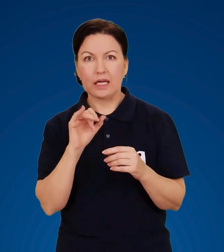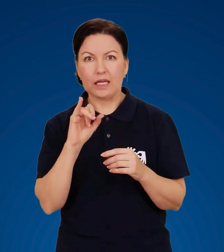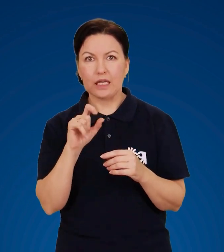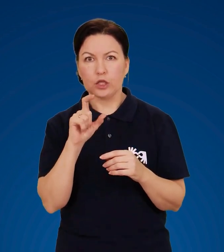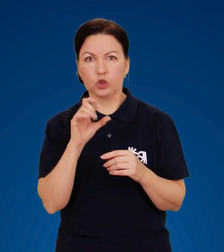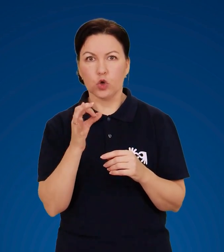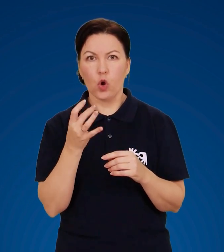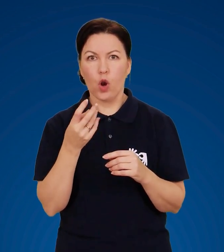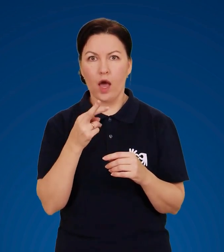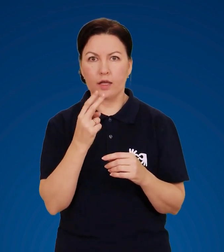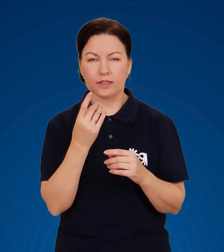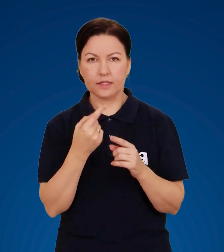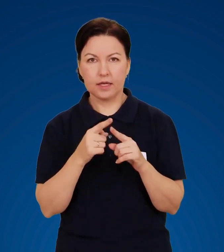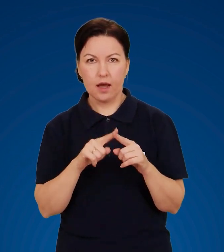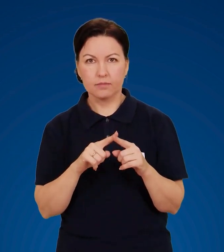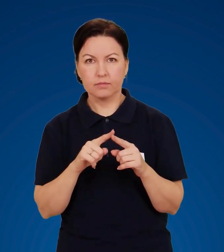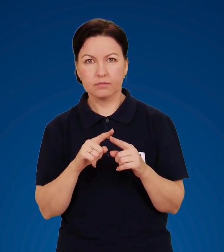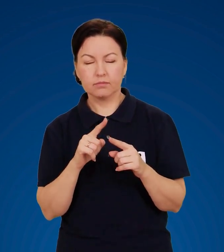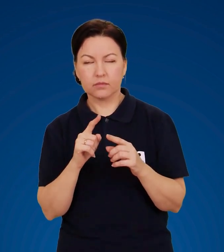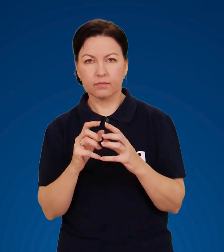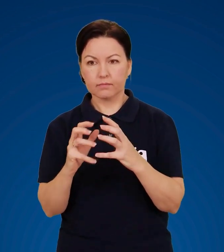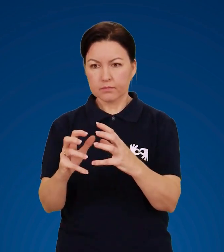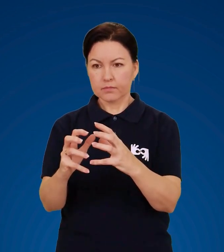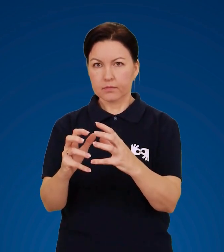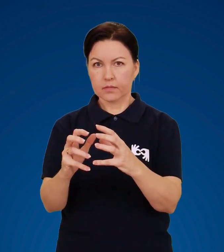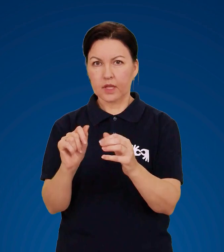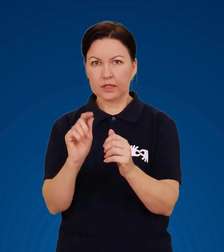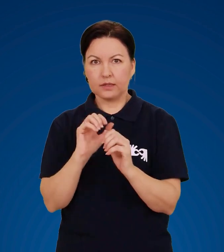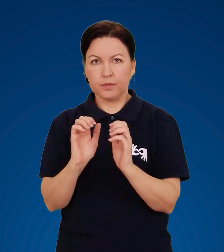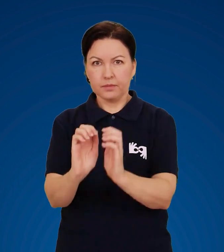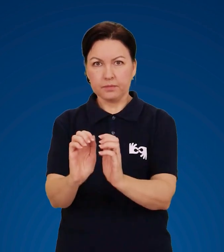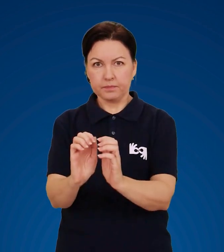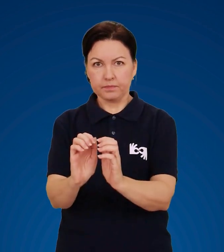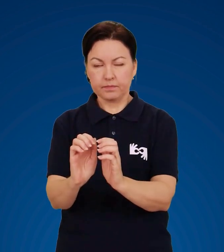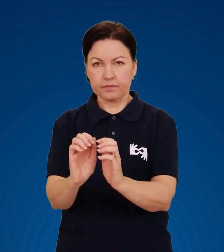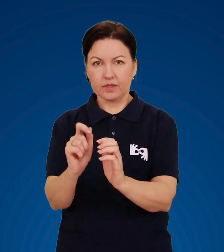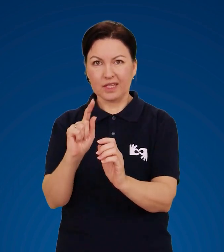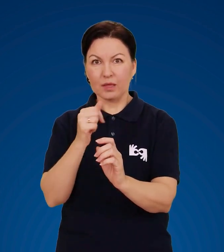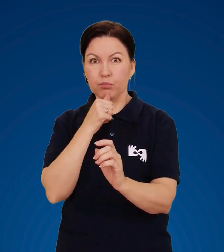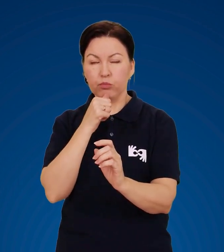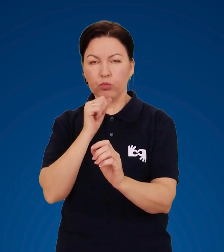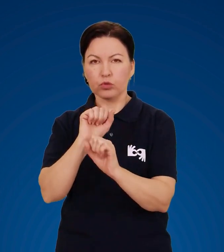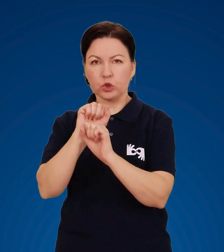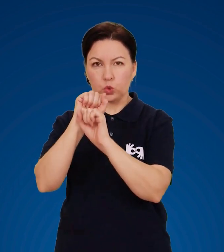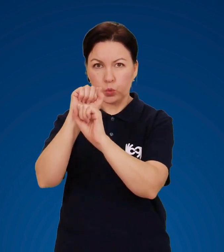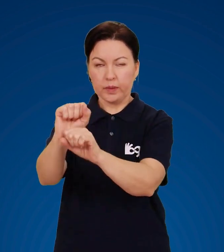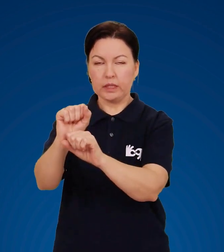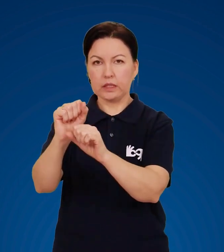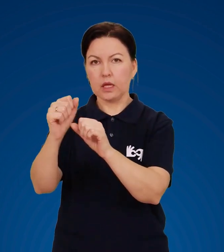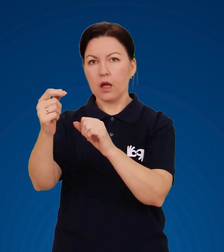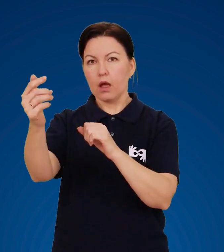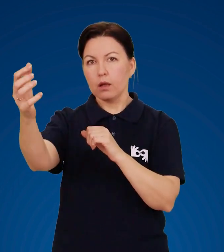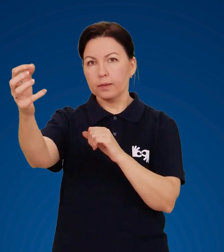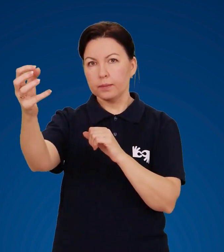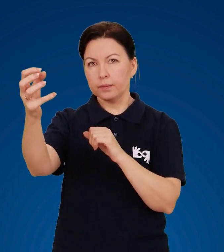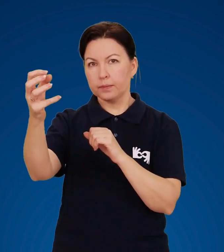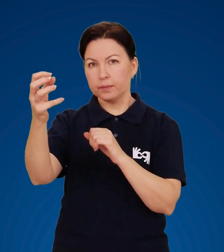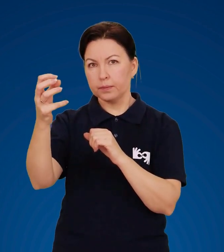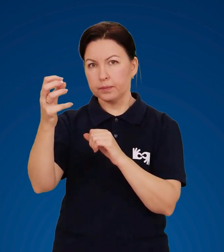властивостями, виставте його перед собою і в такий спосіб спробуйте зупинити наближення